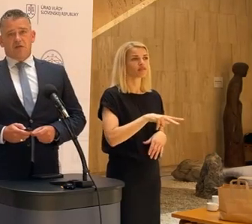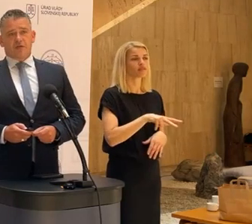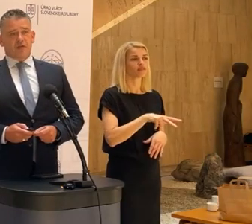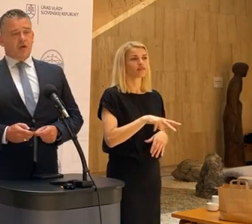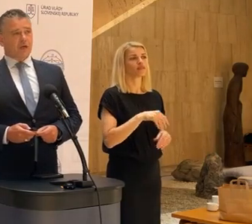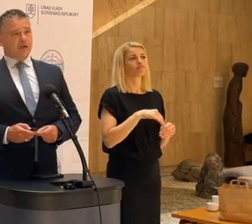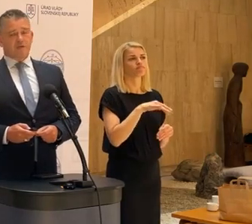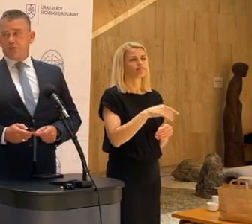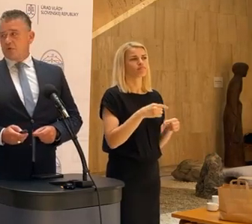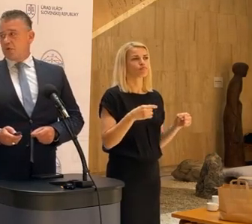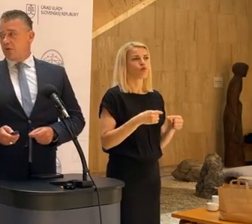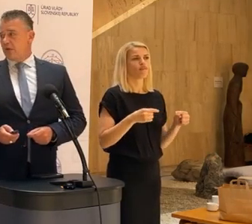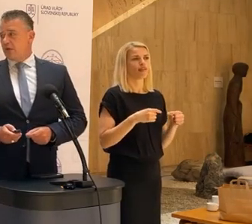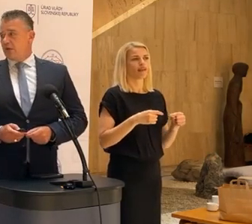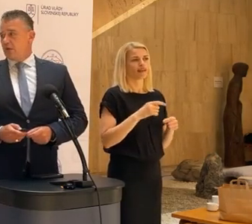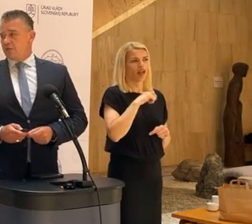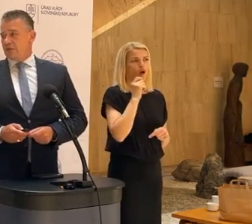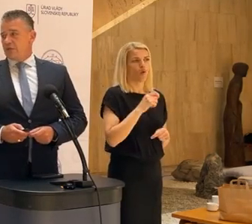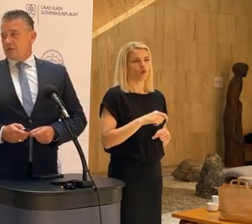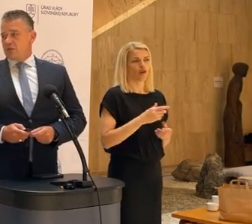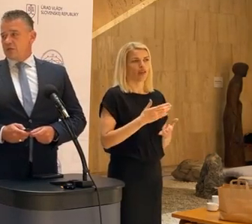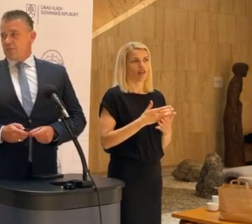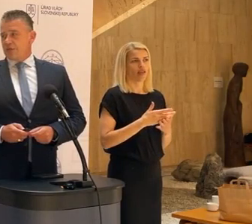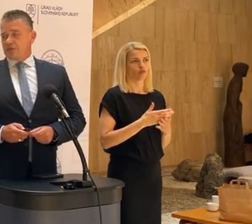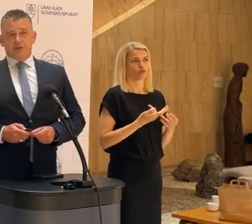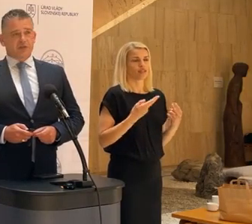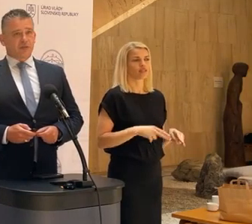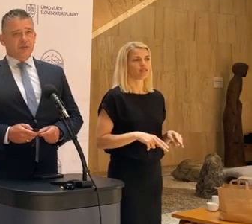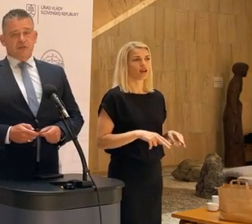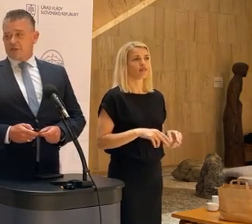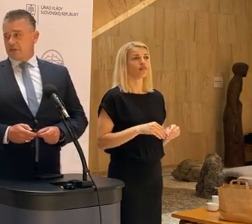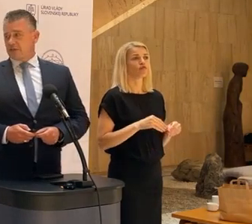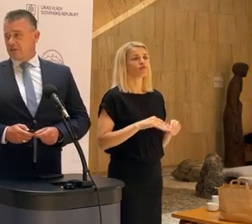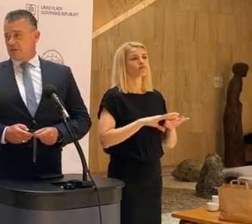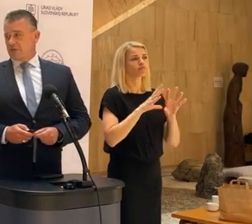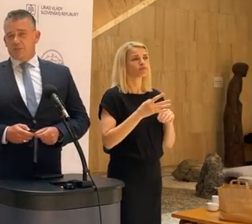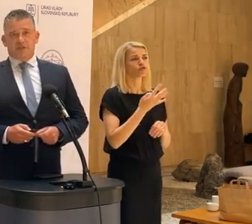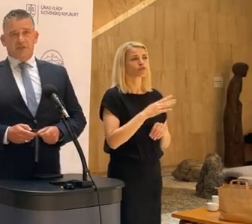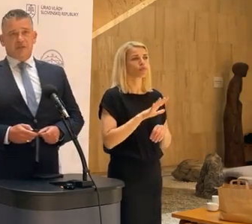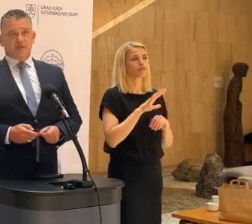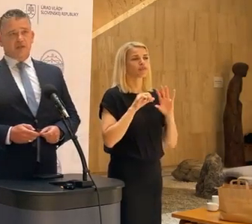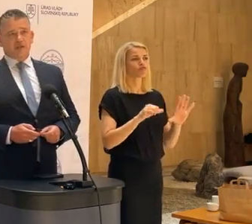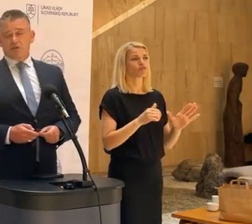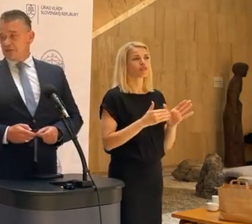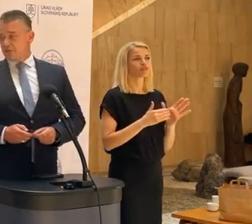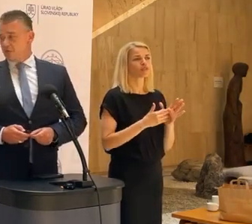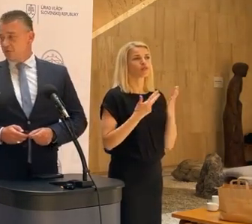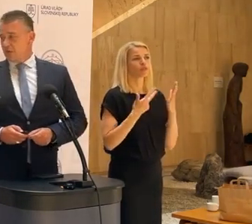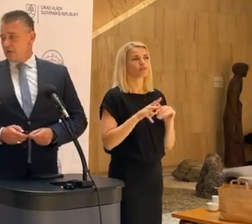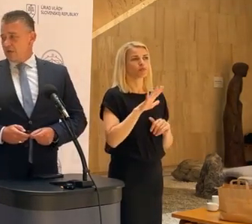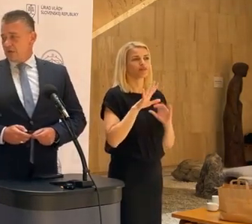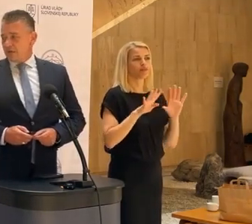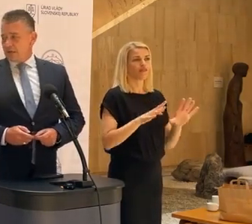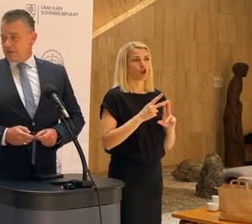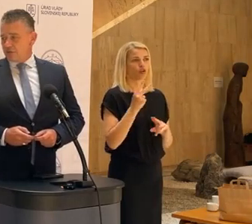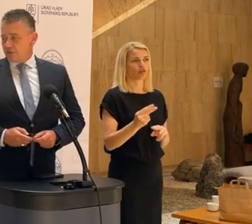konflikt na Ukrajine vypukol. Odtedy na Slovensko prišlo 456 859 odidencov.